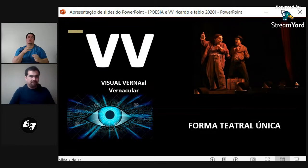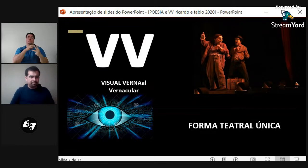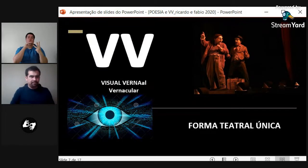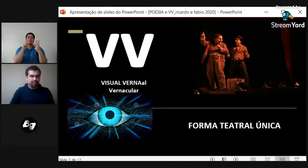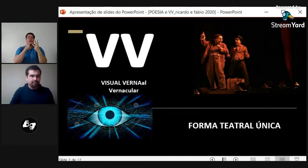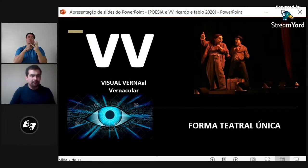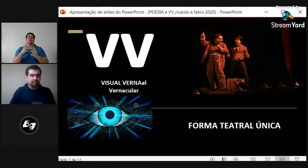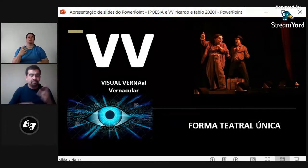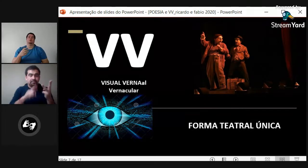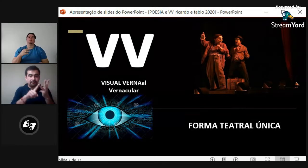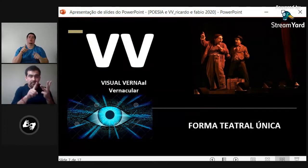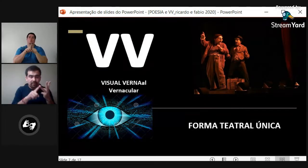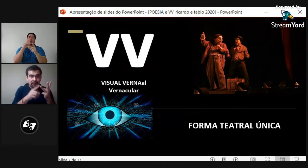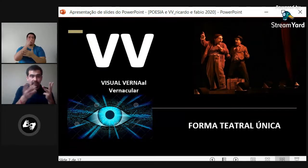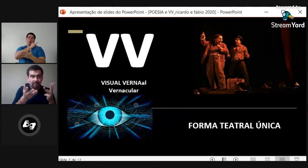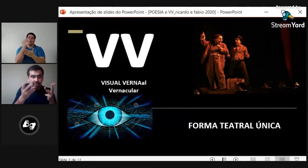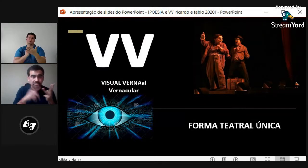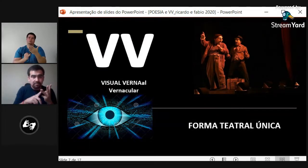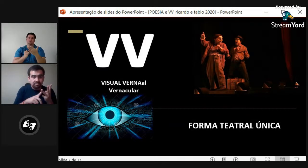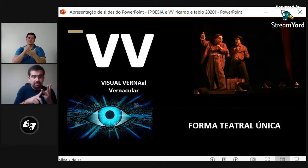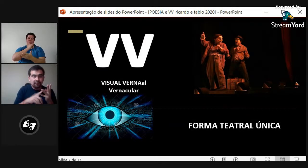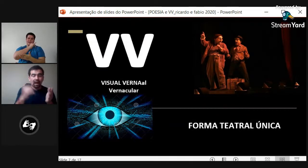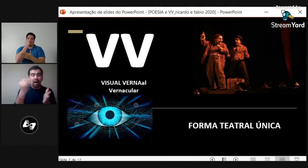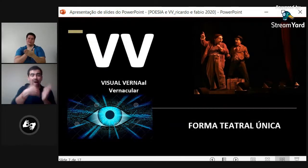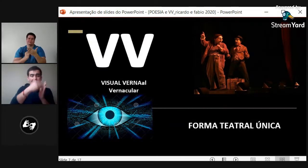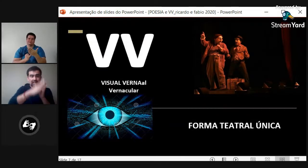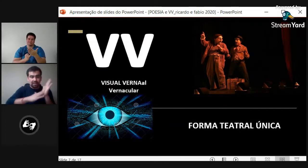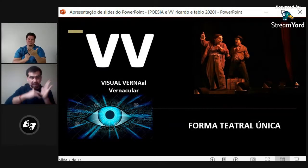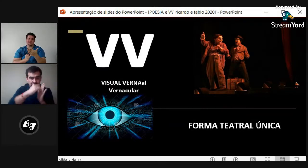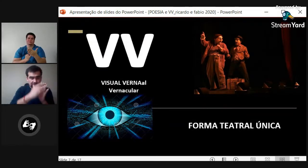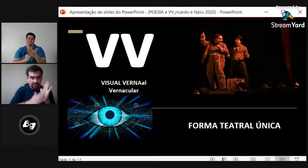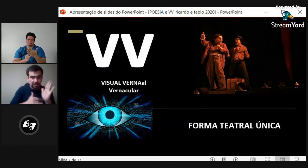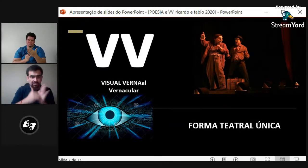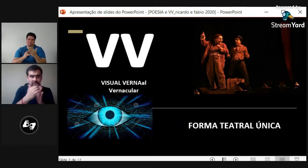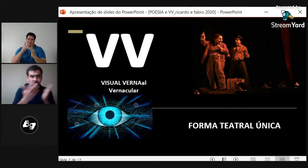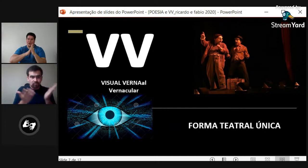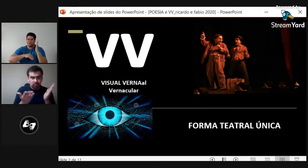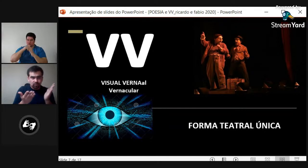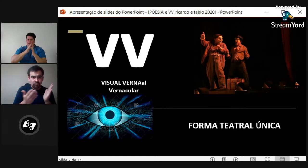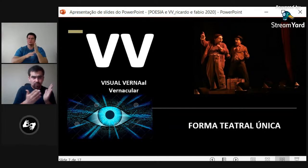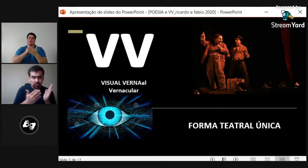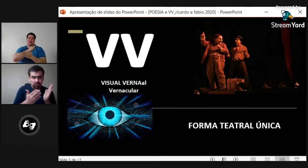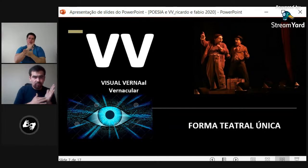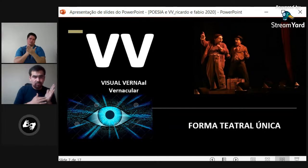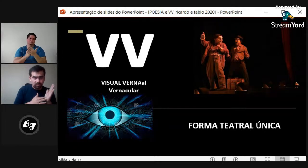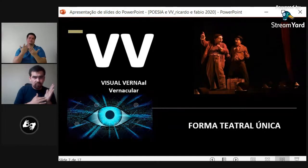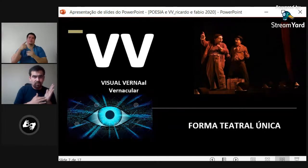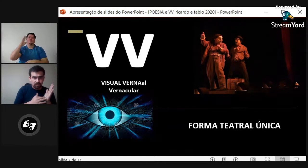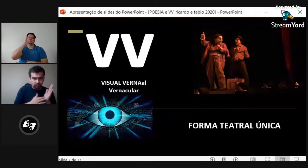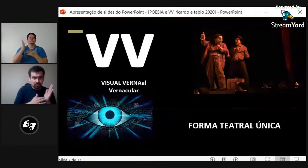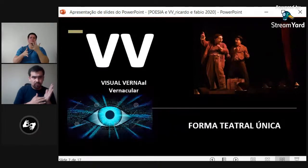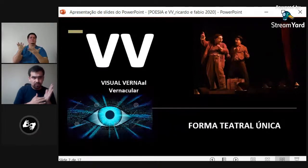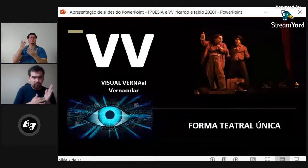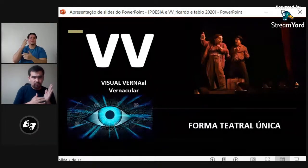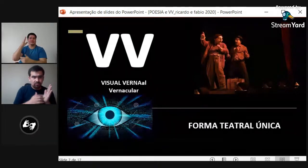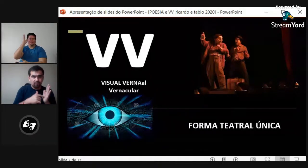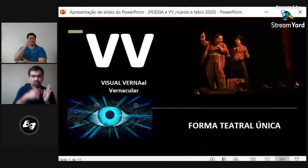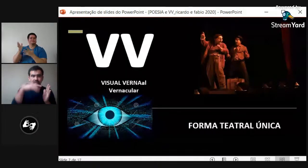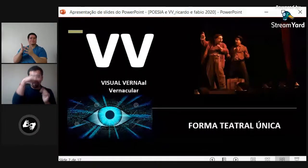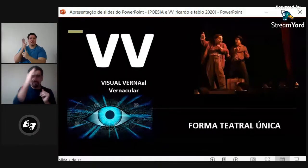Bueno, el vernáculo visual es lo que yo represento visualmente tal como es. Y por lo tanto tengo que tener un héroe detalladamente para saber cómo